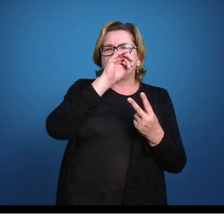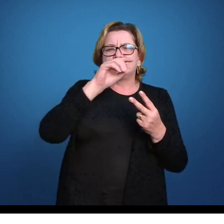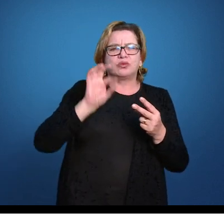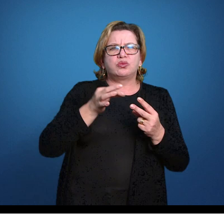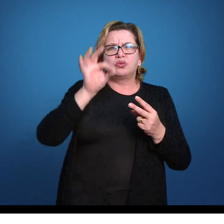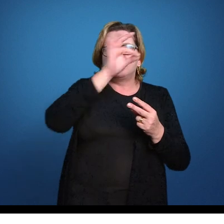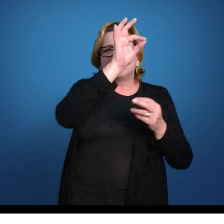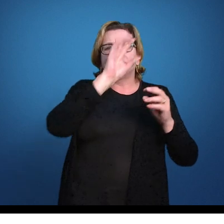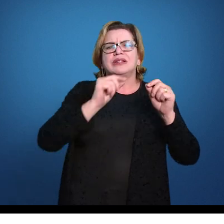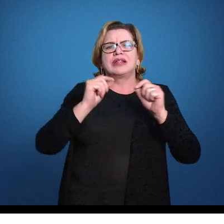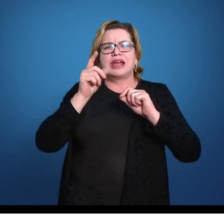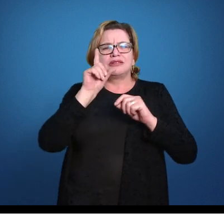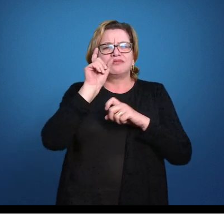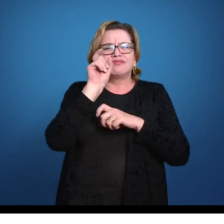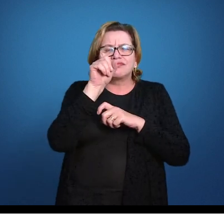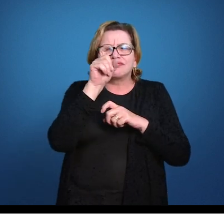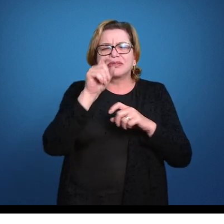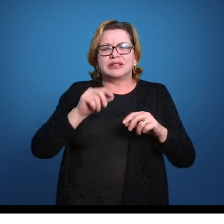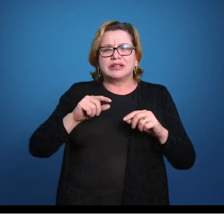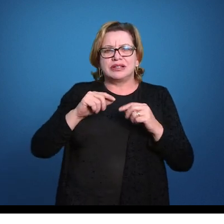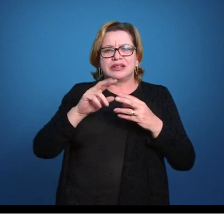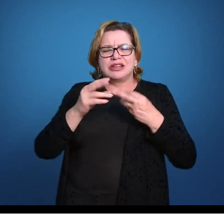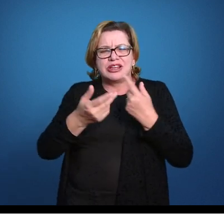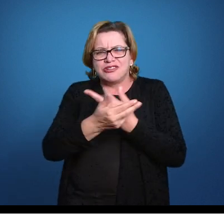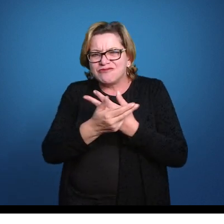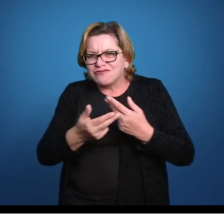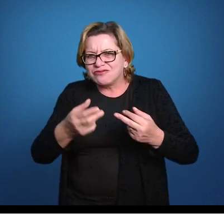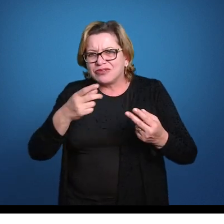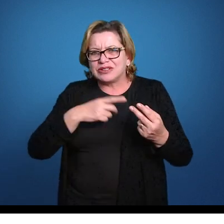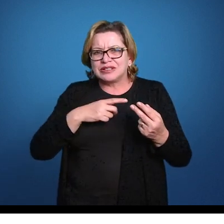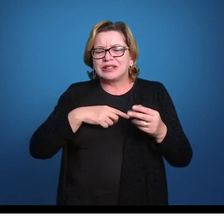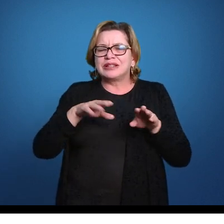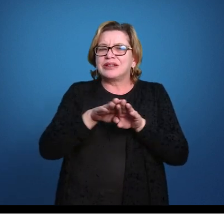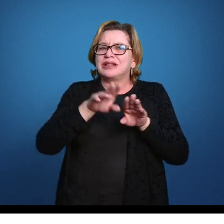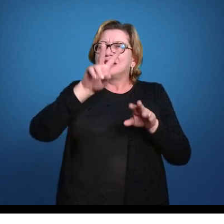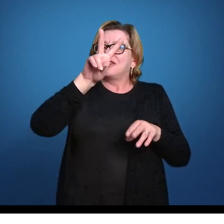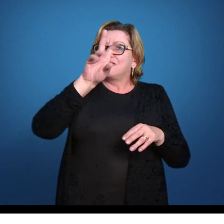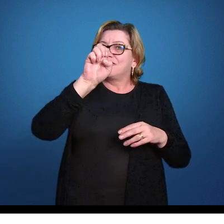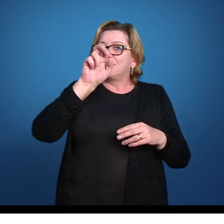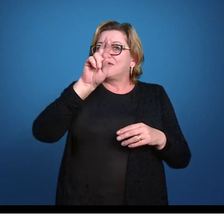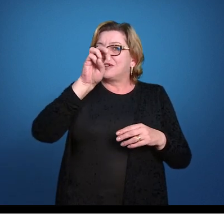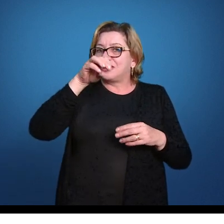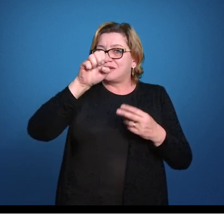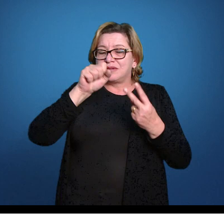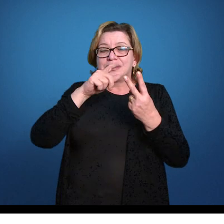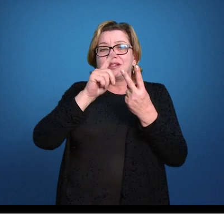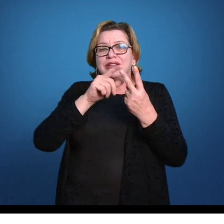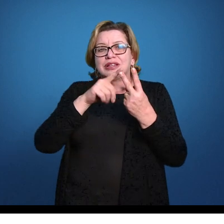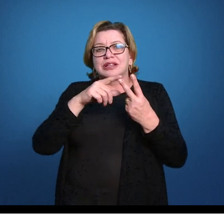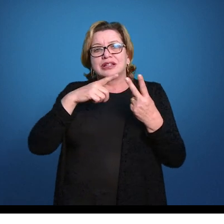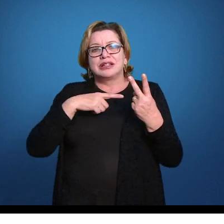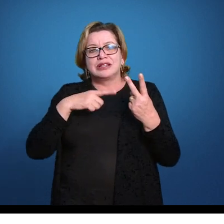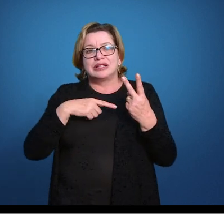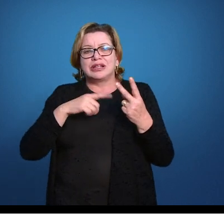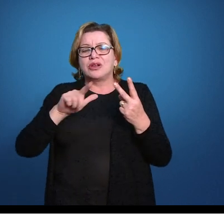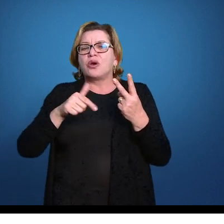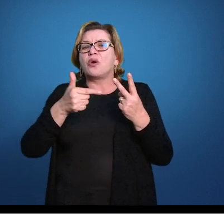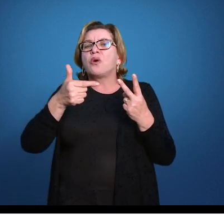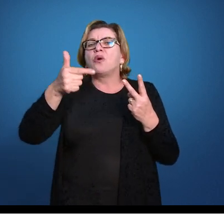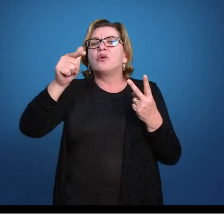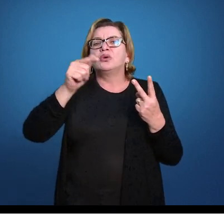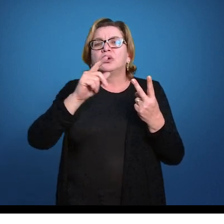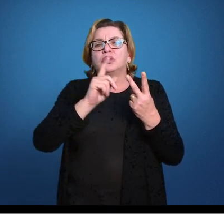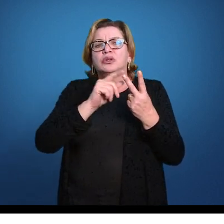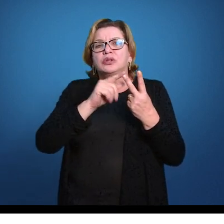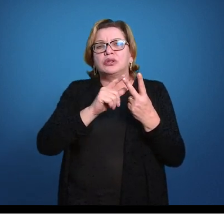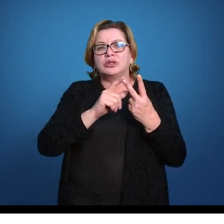os moluscos, as minhocas né, os vermes e aqui no grupo dos deuterostômios temos outros organismos,